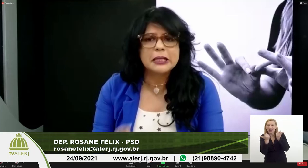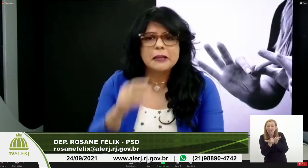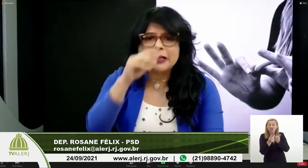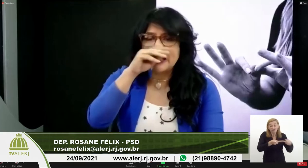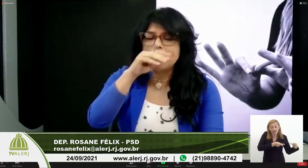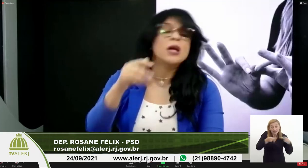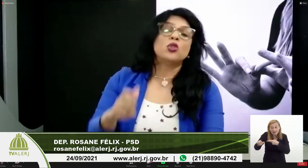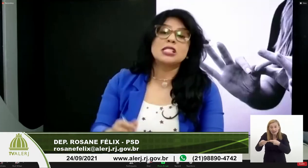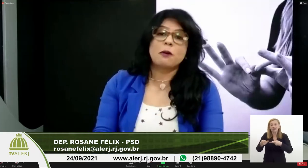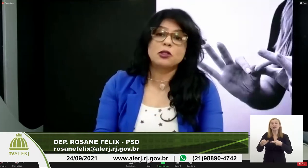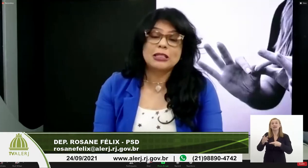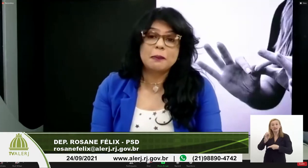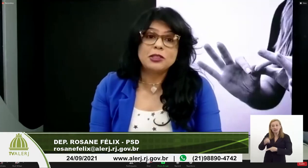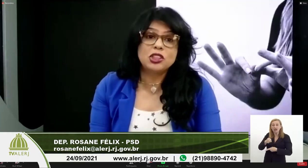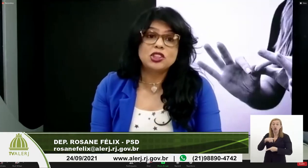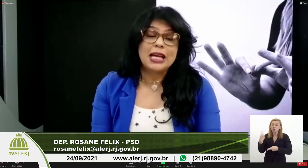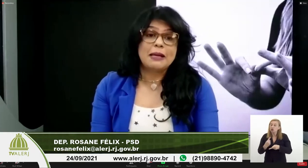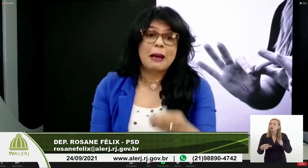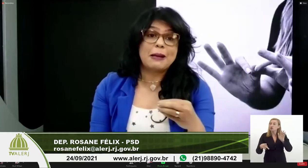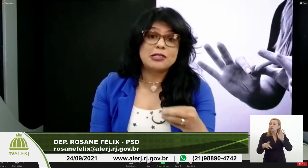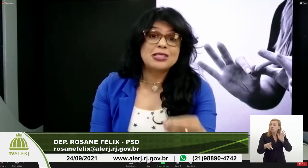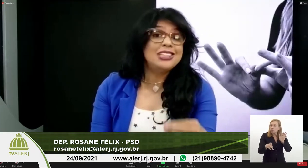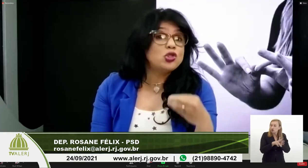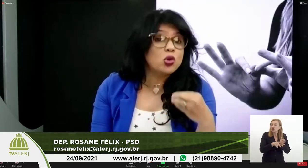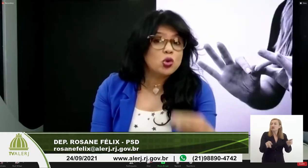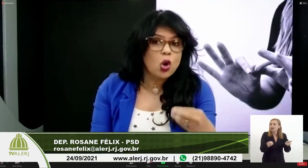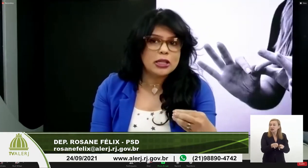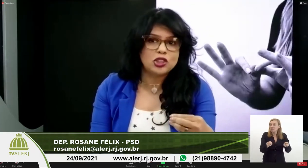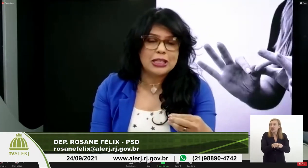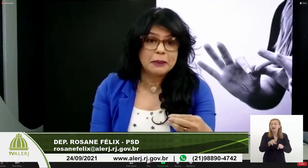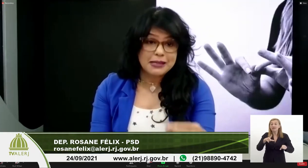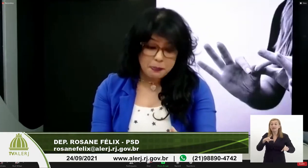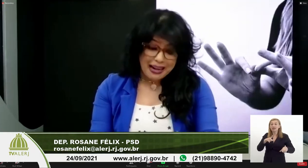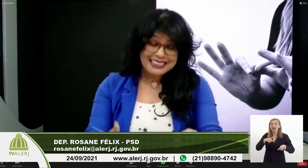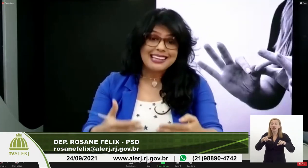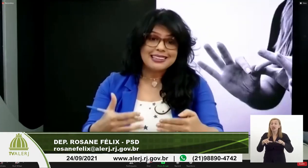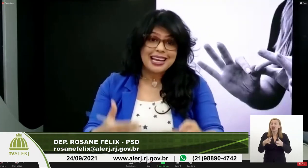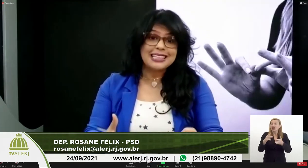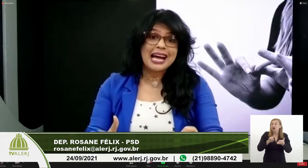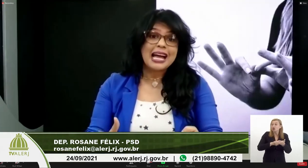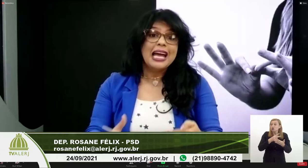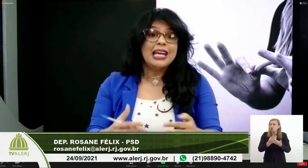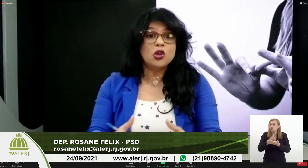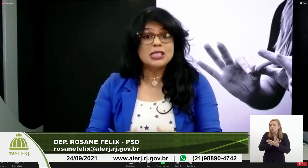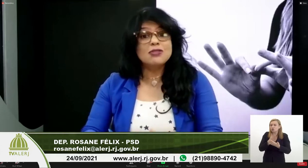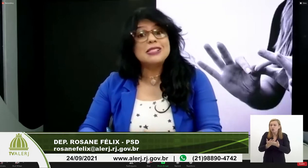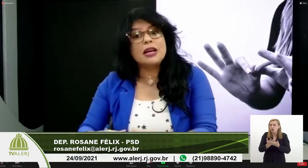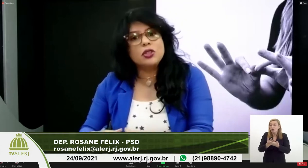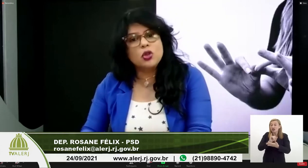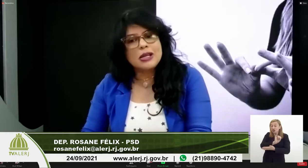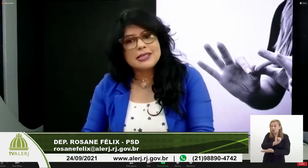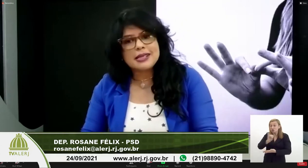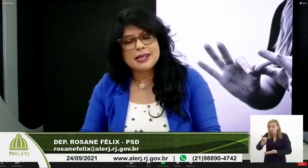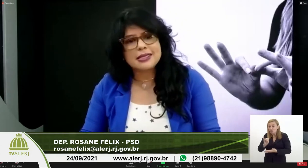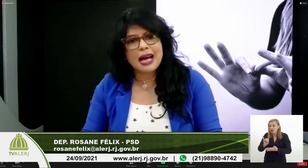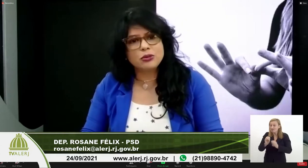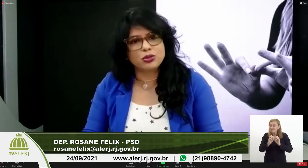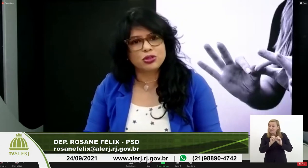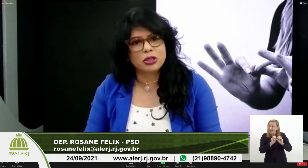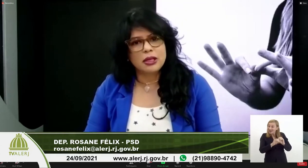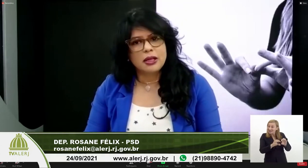visita, né? Nosso projeto também diz que é preciso ter instrutores de libras para treinar, inclusive, os servidores